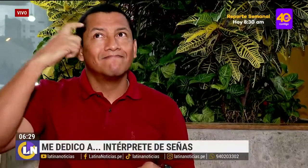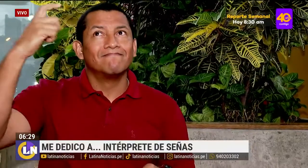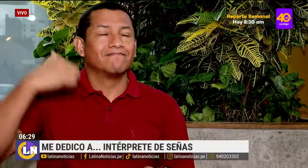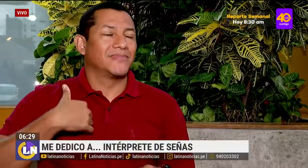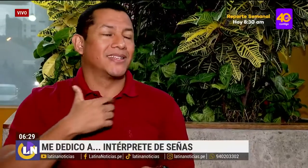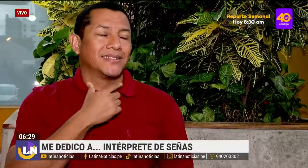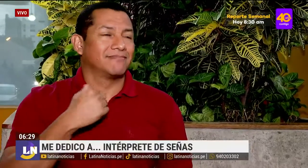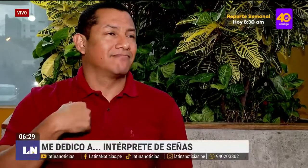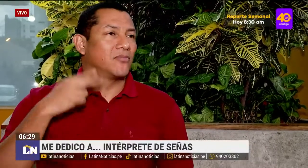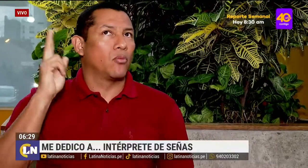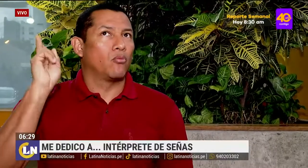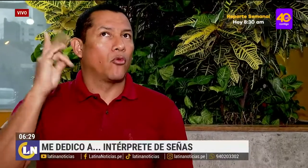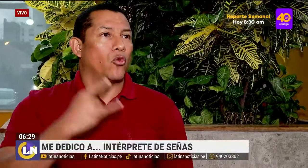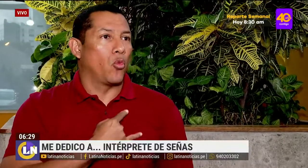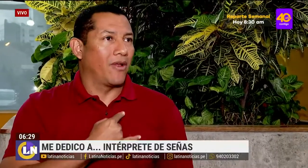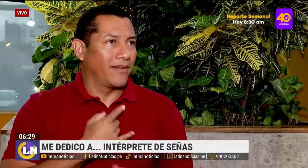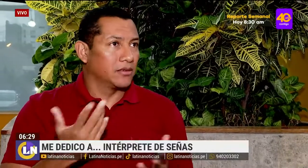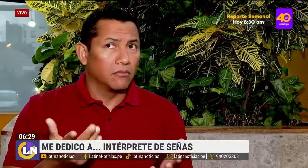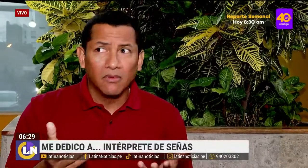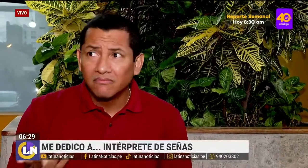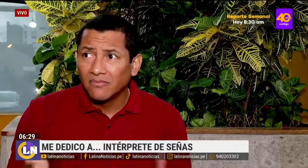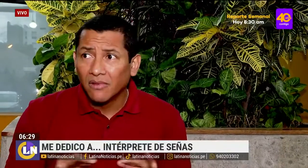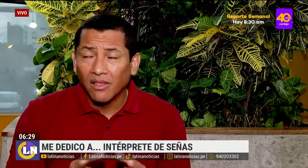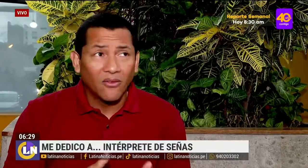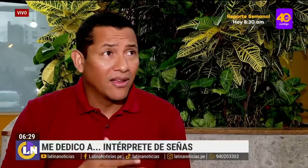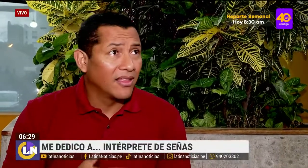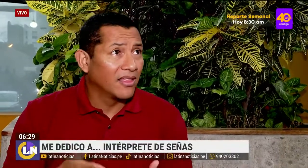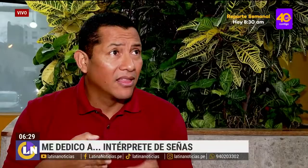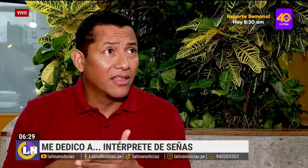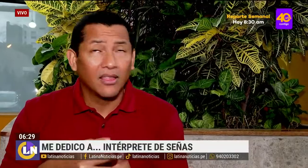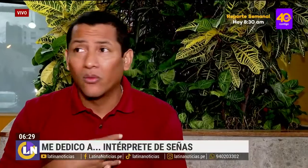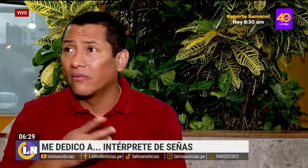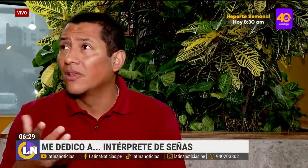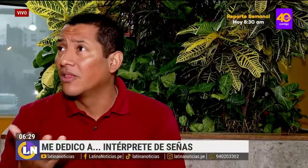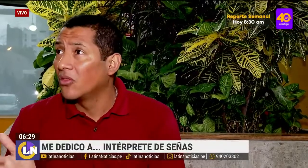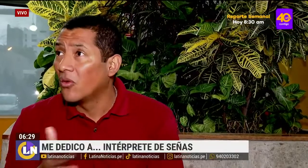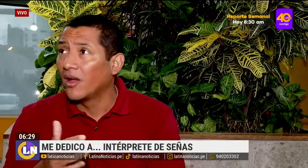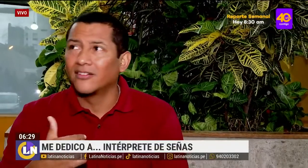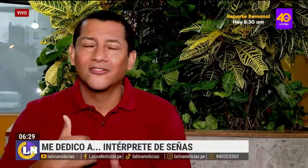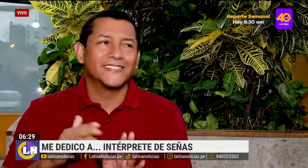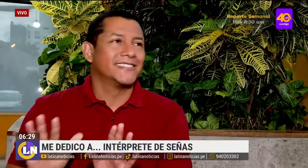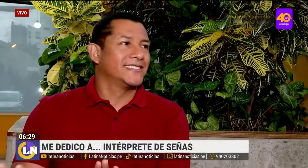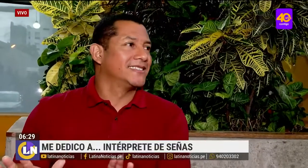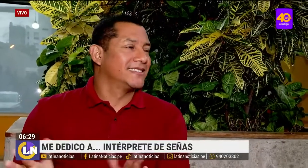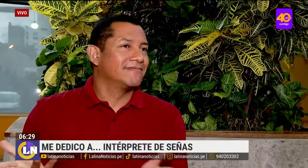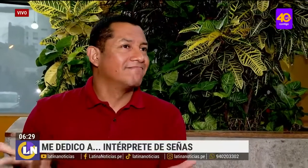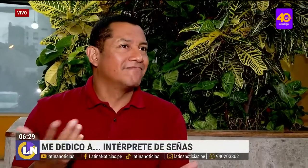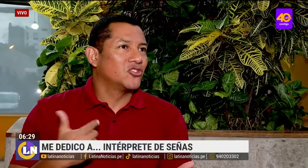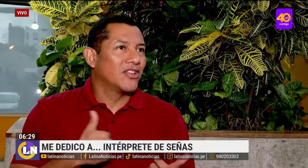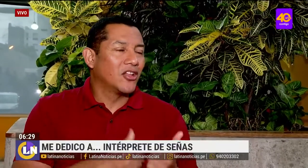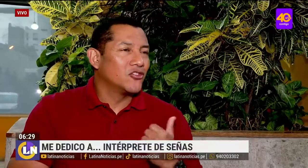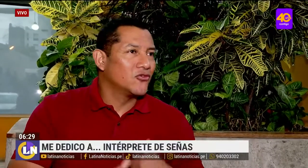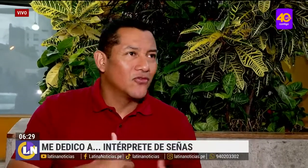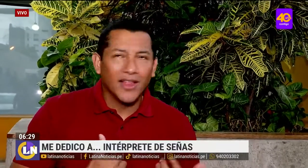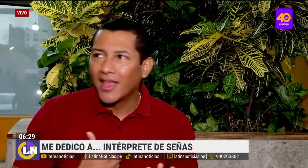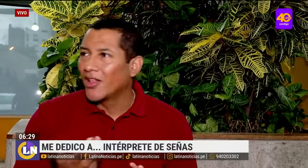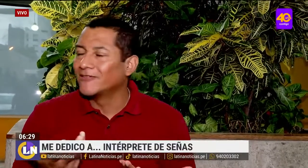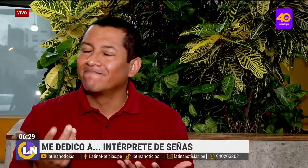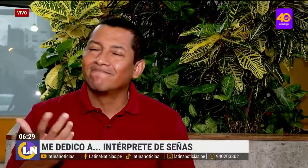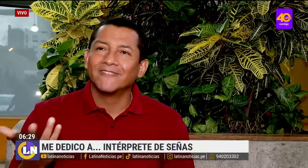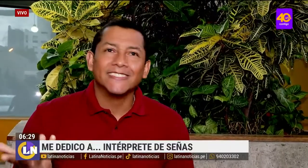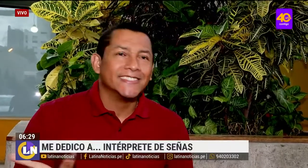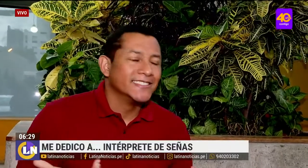Yo soy modelo lingüístico. Tenía el sueño de ser profesor para enseñar a los niños. Al no haber una oportunidad en la universidad, fue un